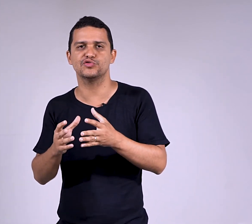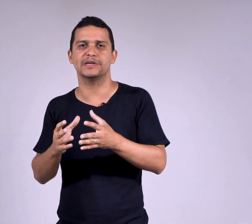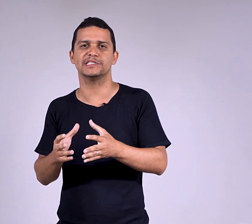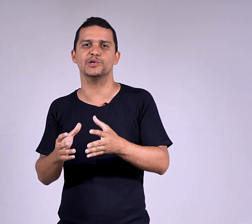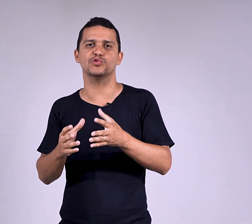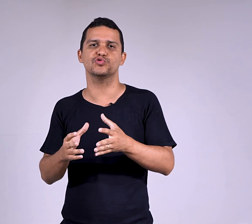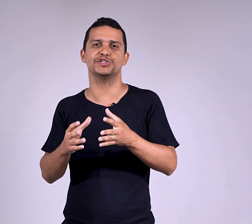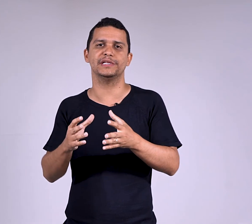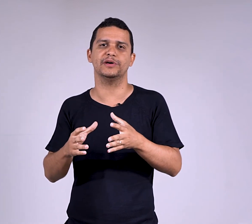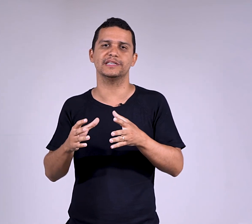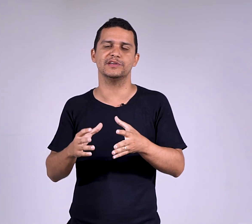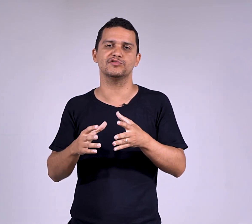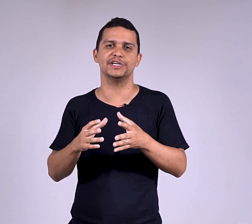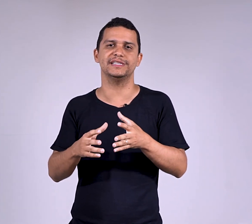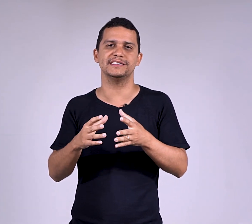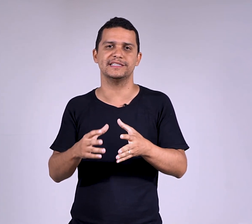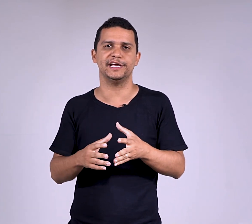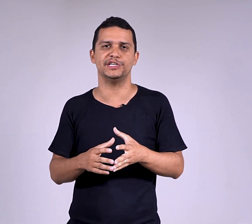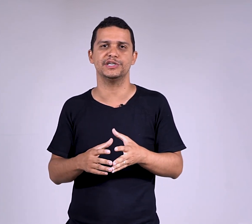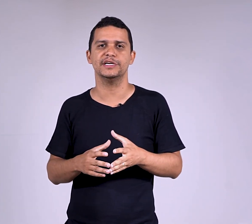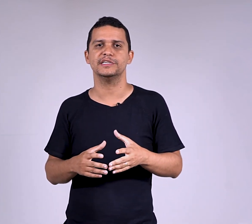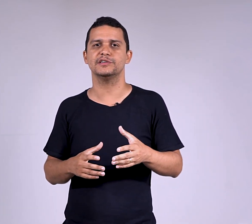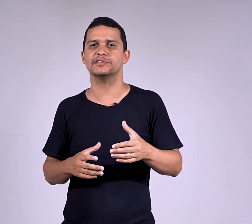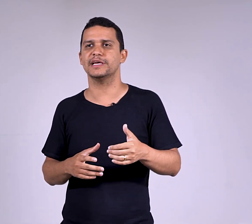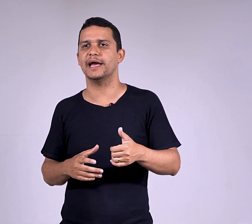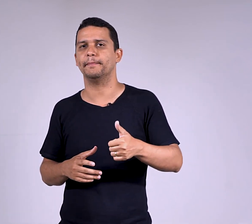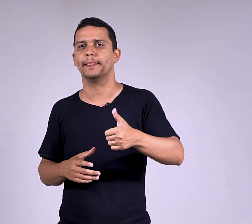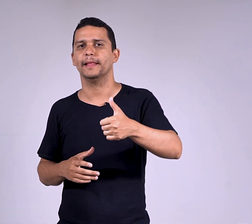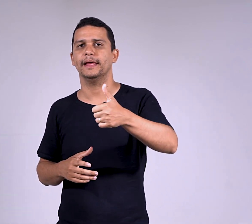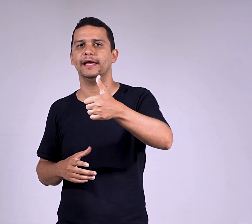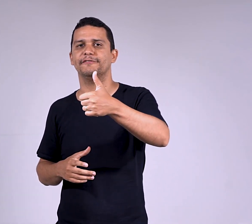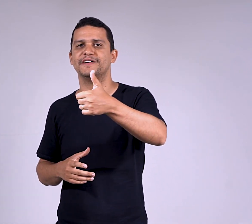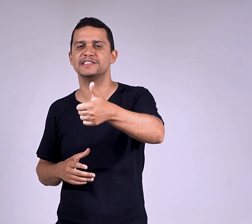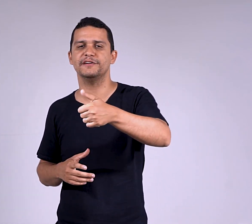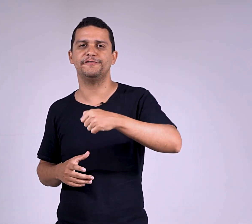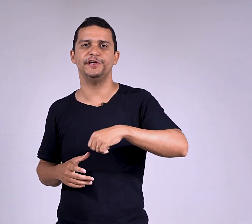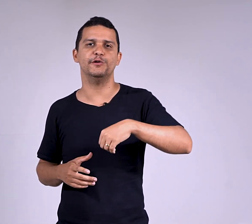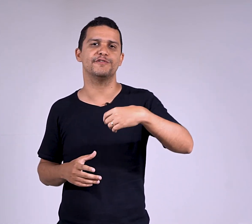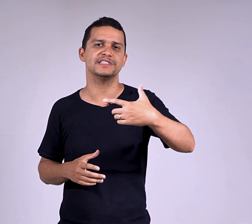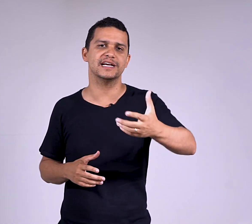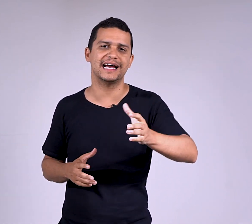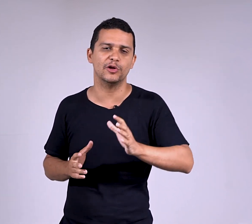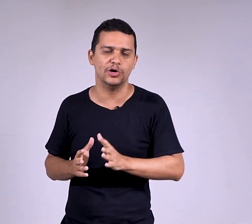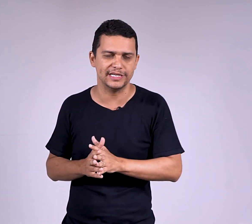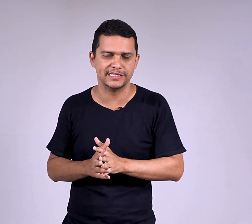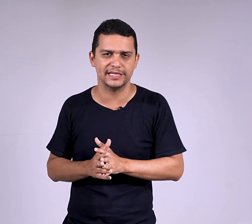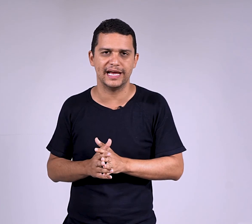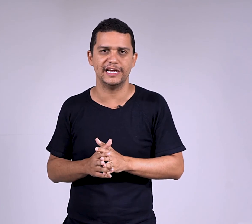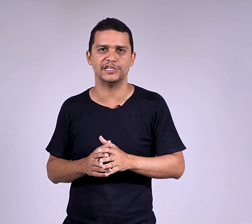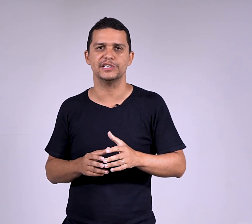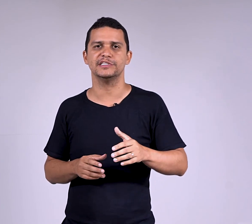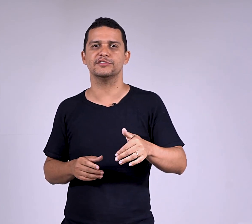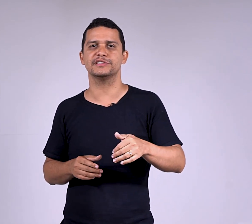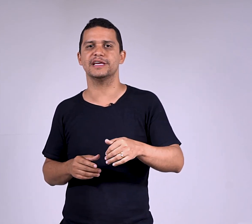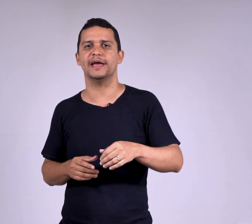situação em o sujeito da oração é sujeito inexistente. Se eu disser, fazia frio ou fazia calor na cidade. Se eu disser,